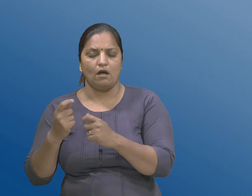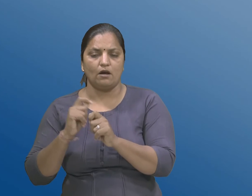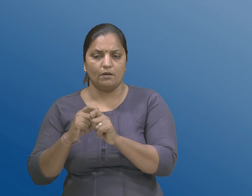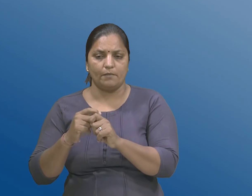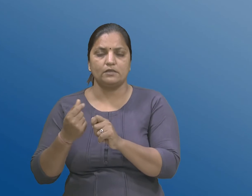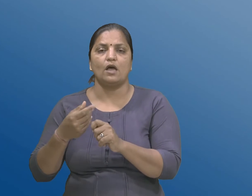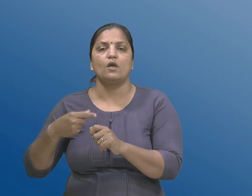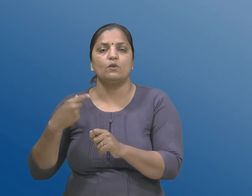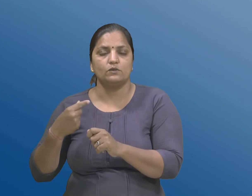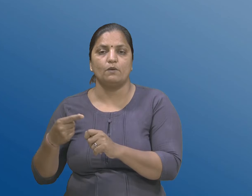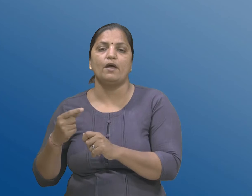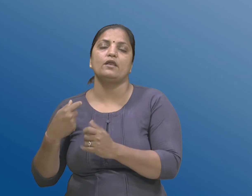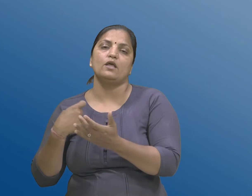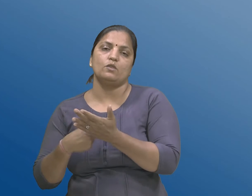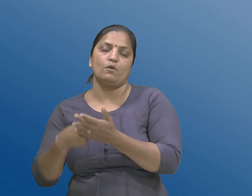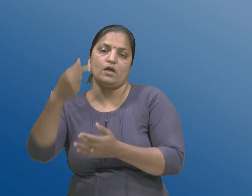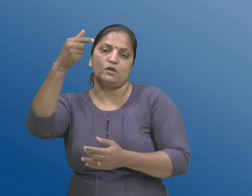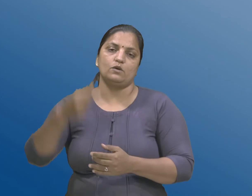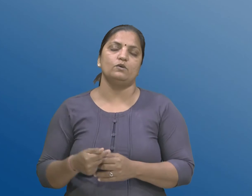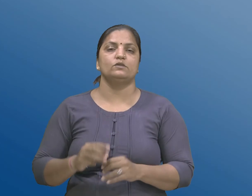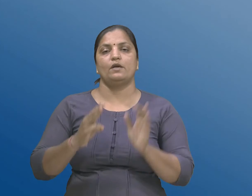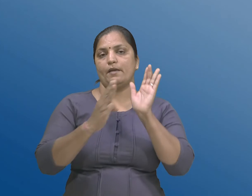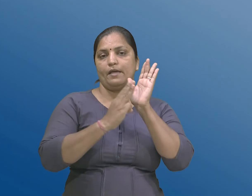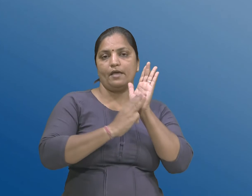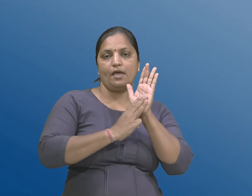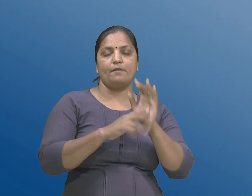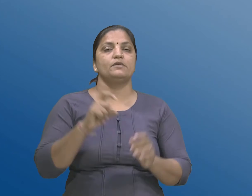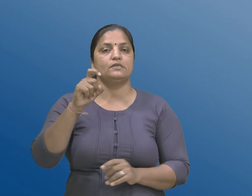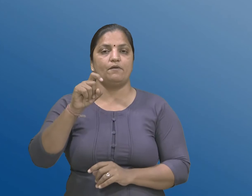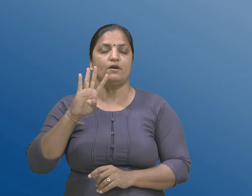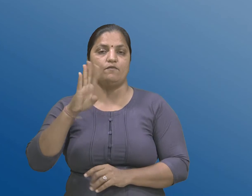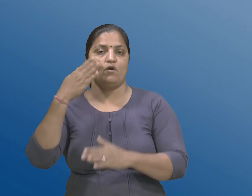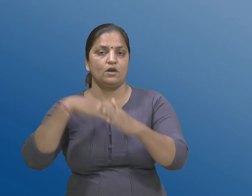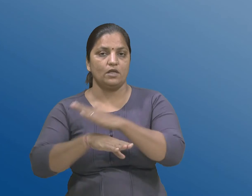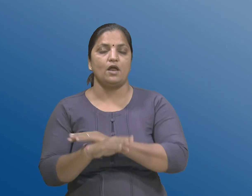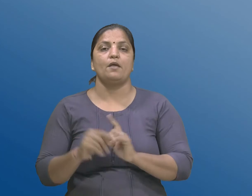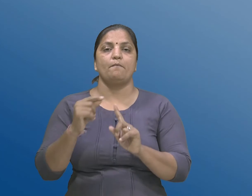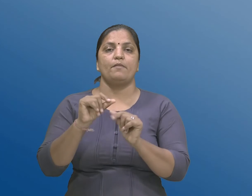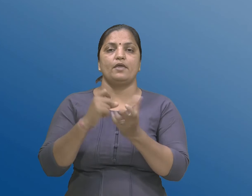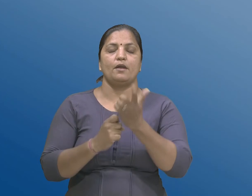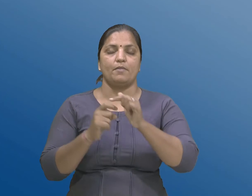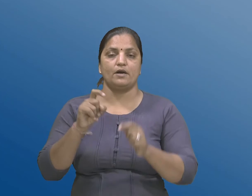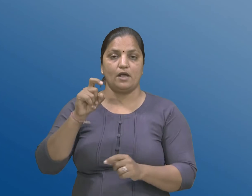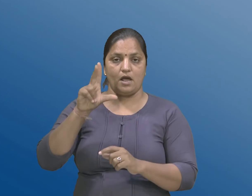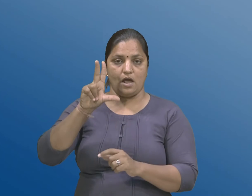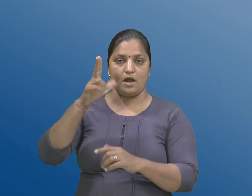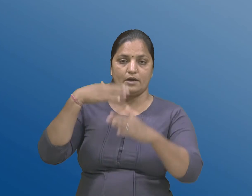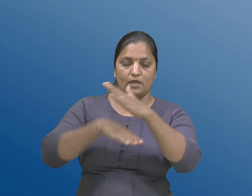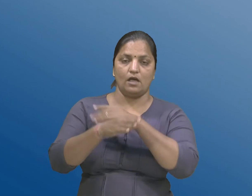M. खंड चुम्मोतिर ना पेटा खंड 8 हेठर सलाकार